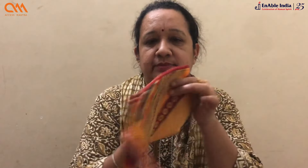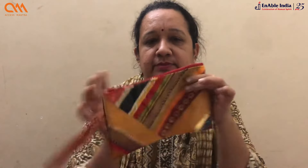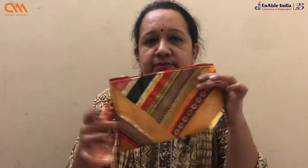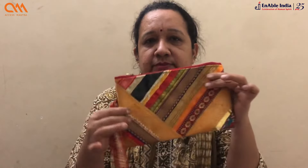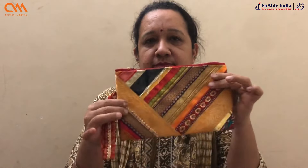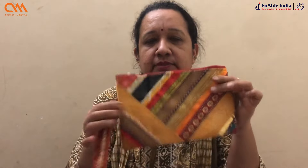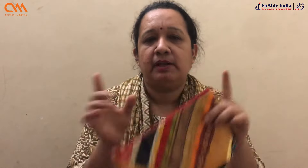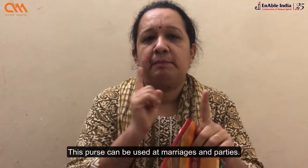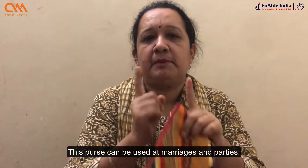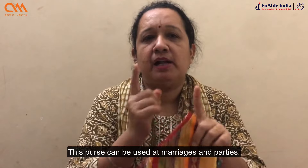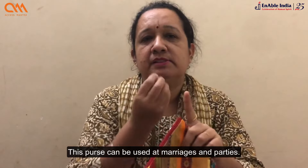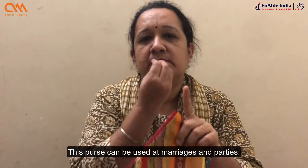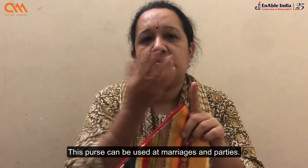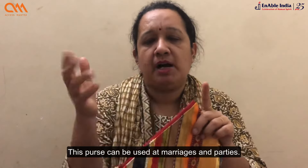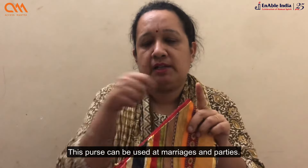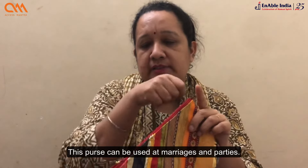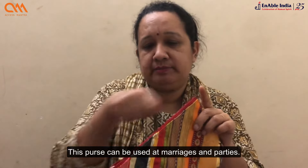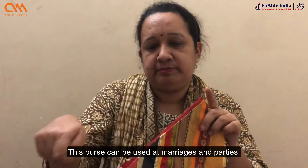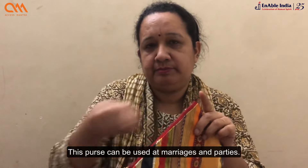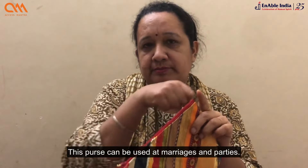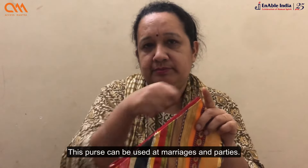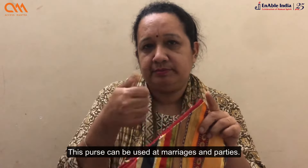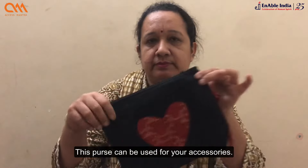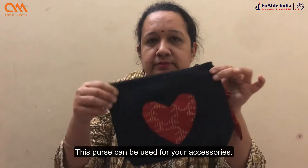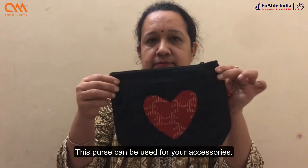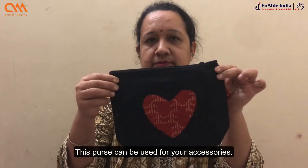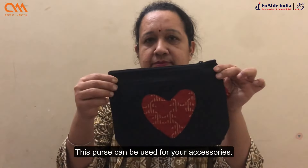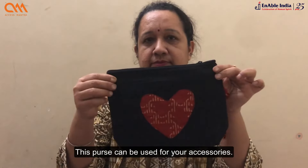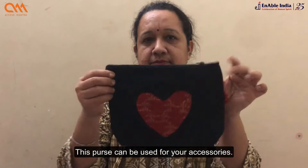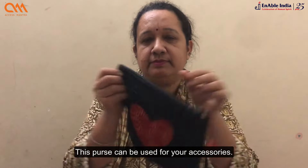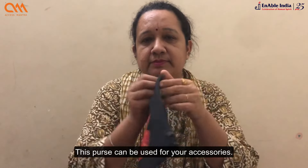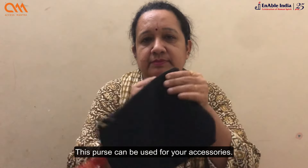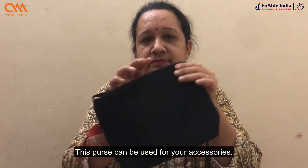छलक है, इस पर्स का इस्तमाल शादी और पार्टी में किया जा सकता है,